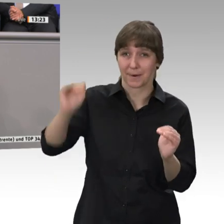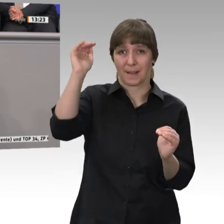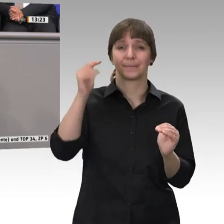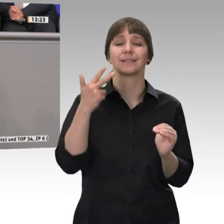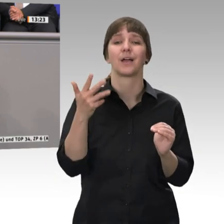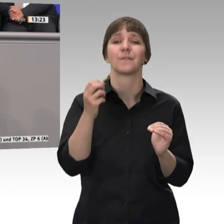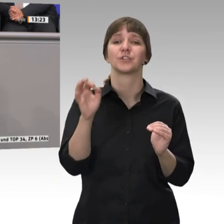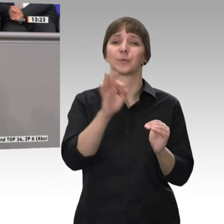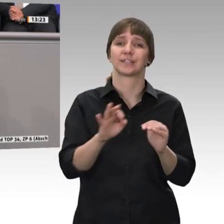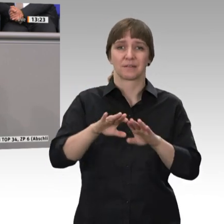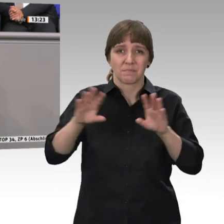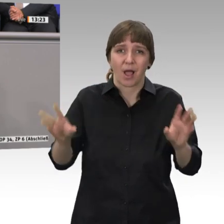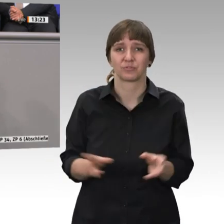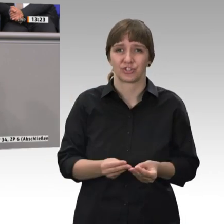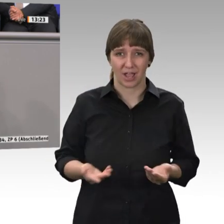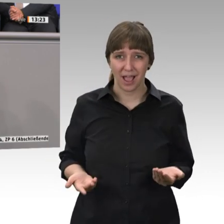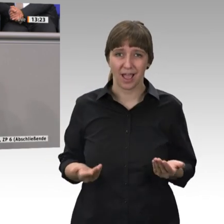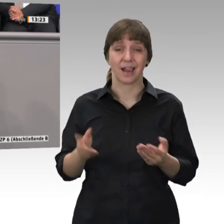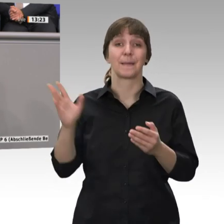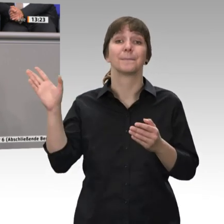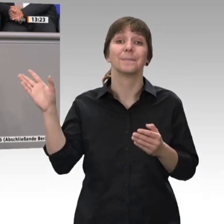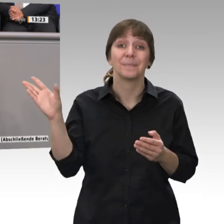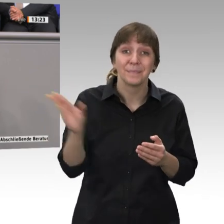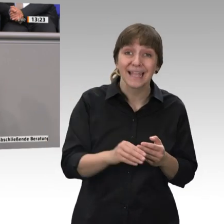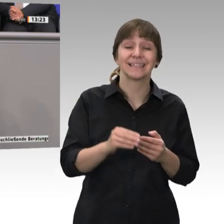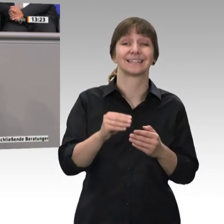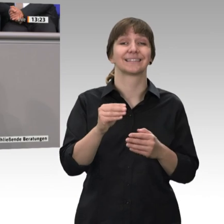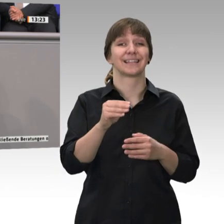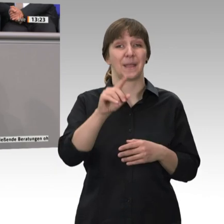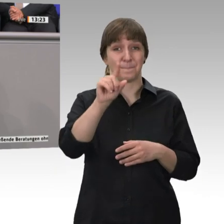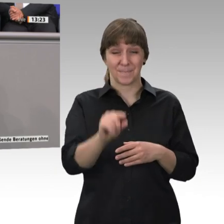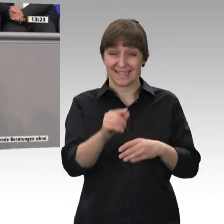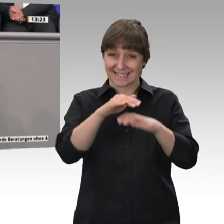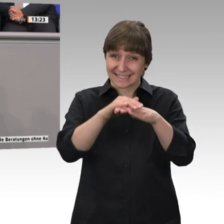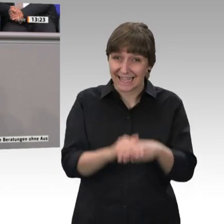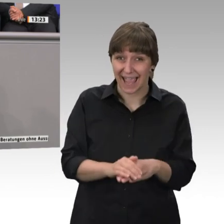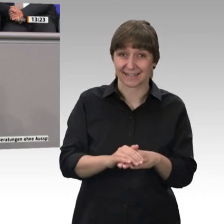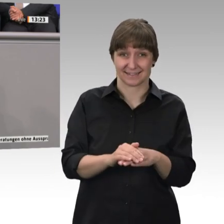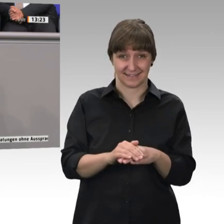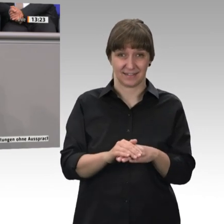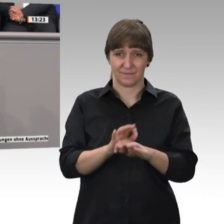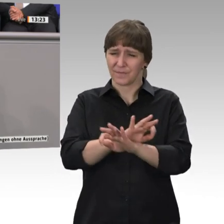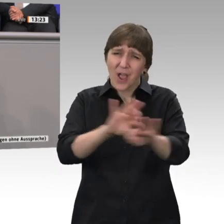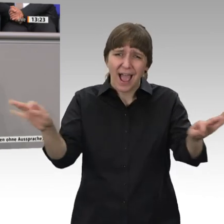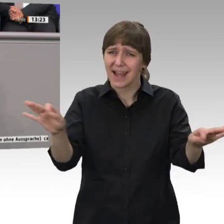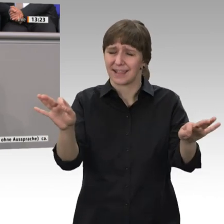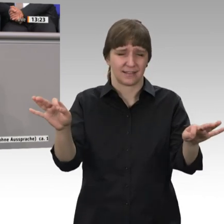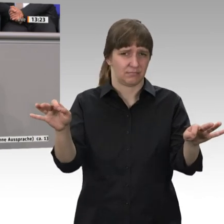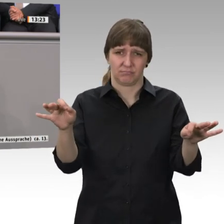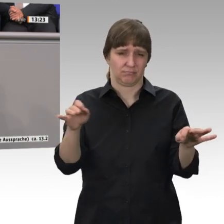in Kombination mit einer Mindestrente für alle ist nicht finanzierbar, ohne